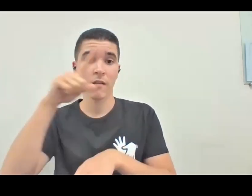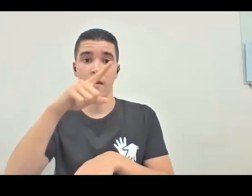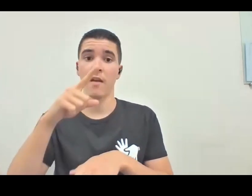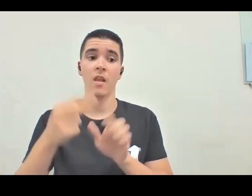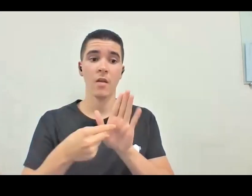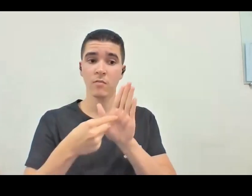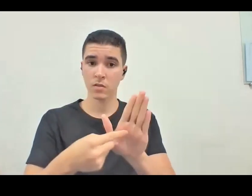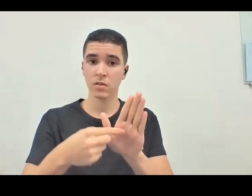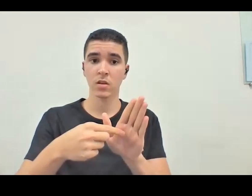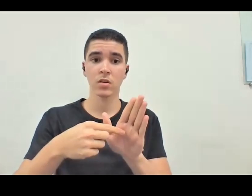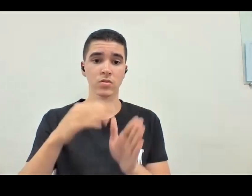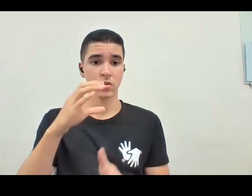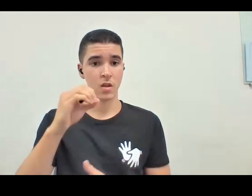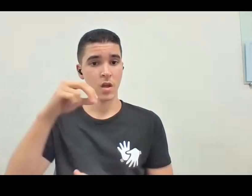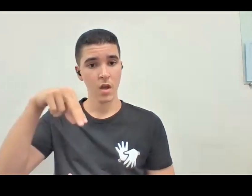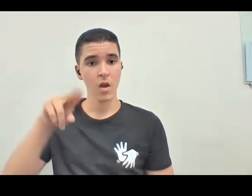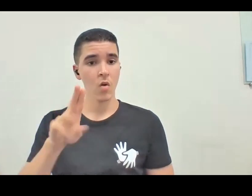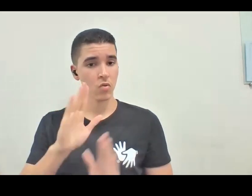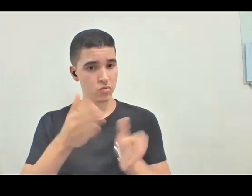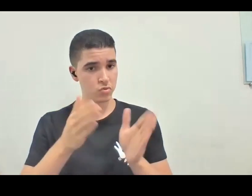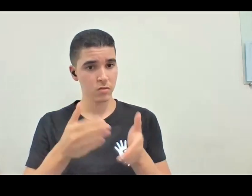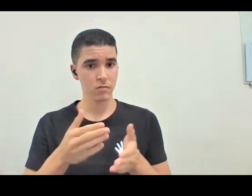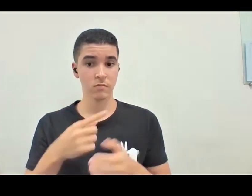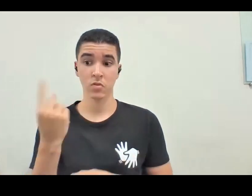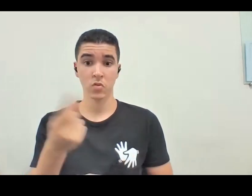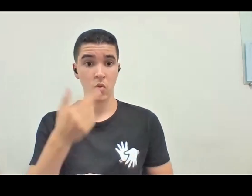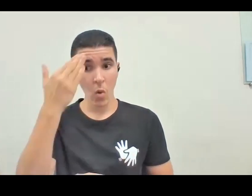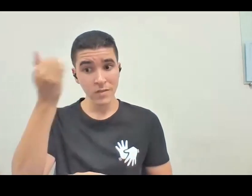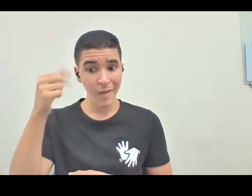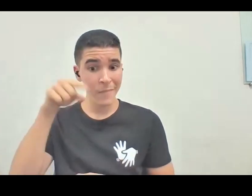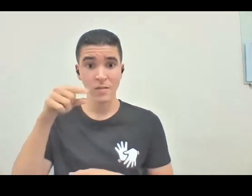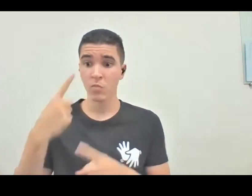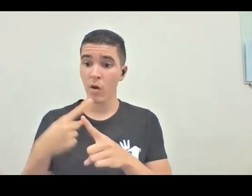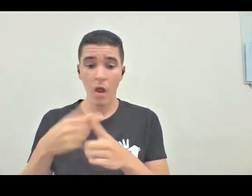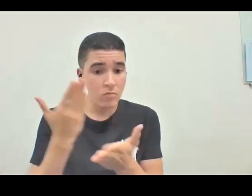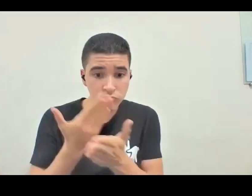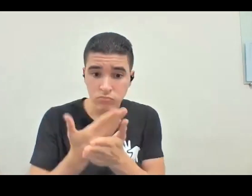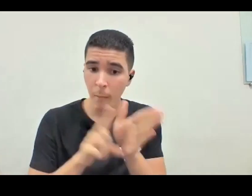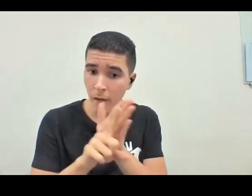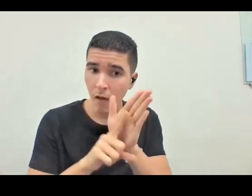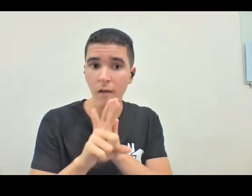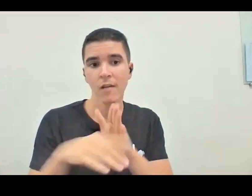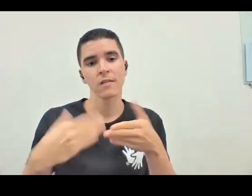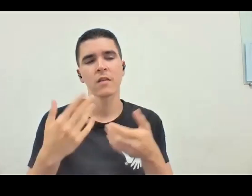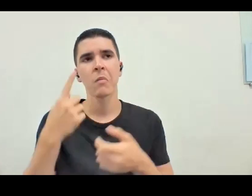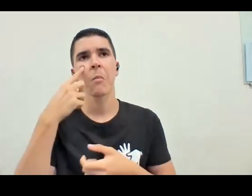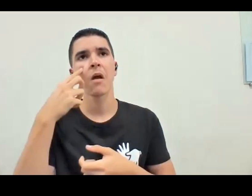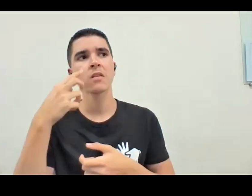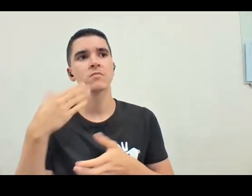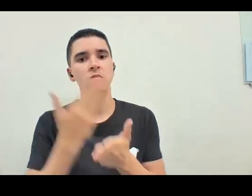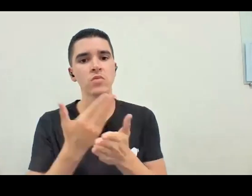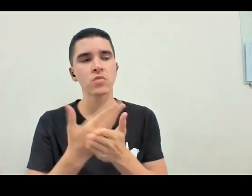sabe? E a gente só sabe isso, porque a gente pesquisa, a gente estudou, né? Então, olha, o que que vinha antes disso e daquilo?